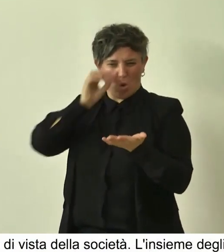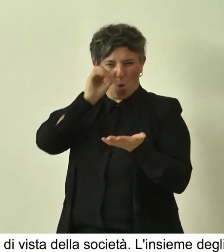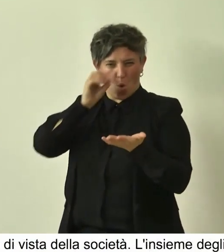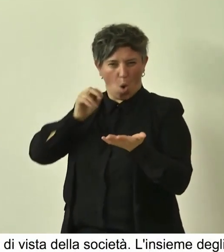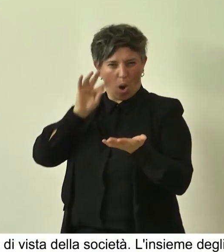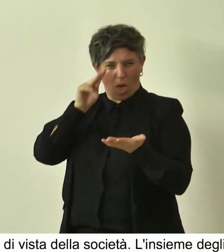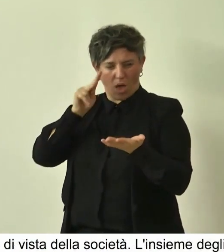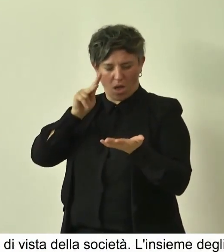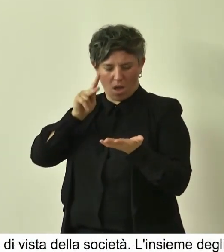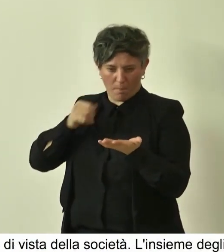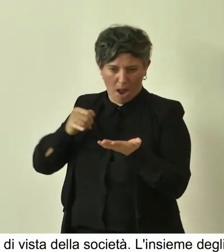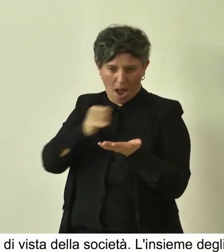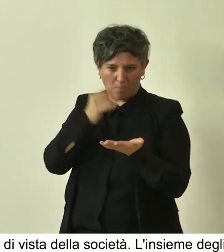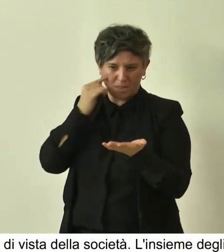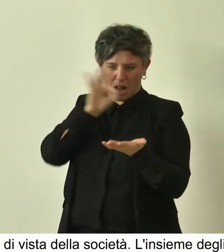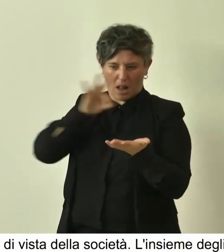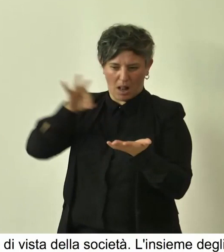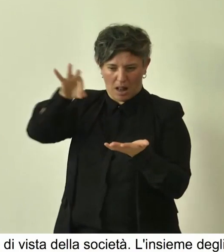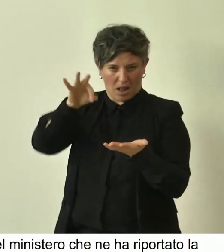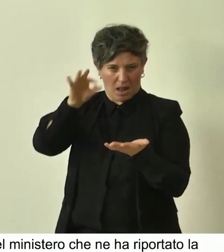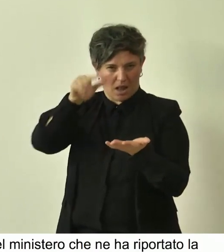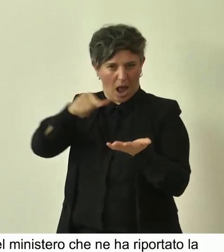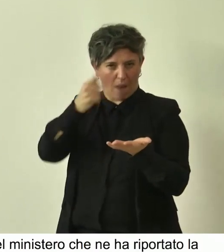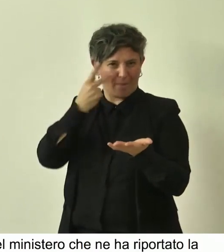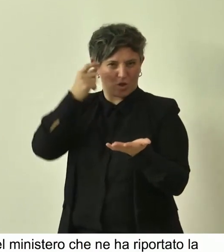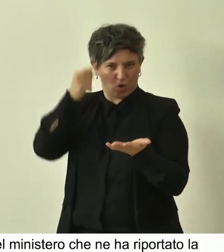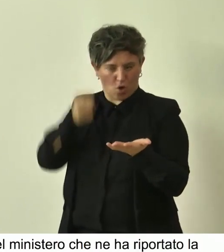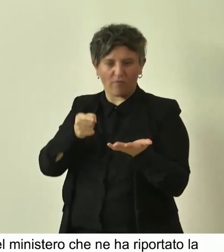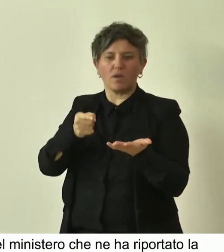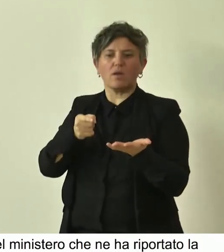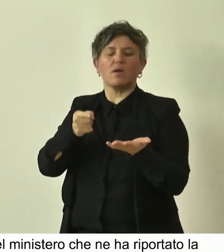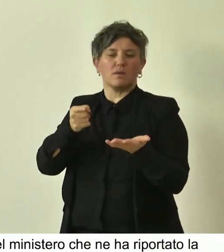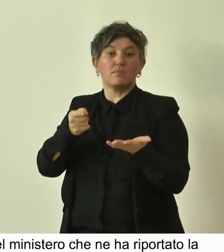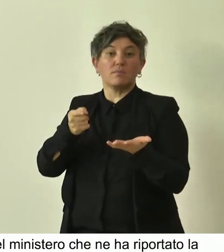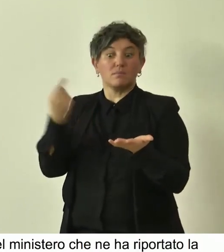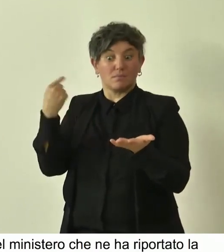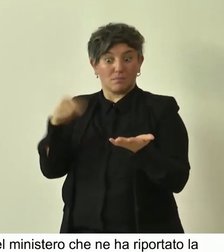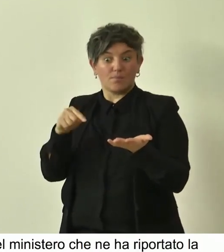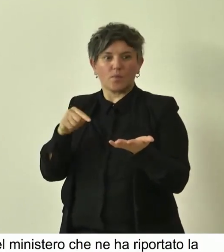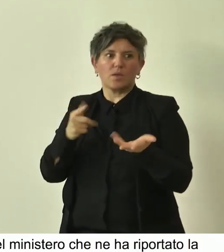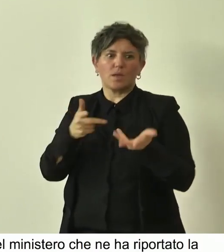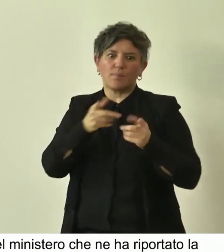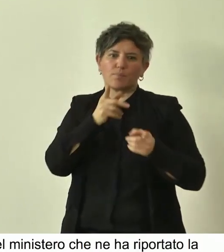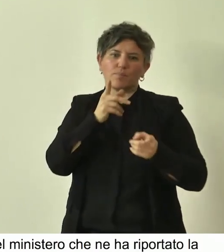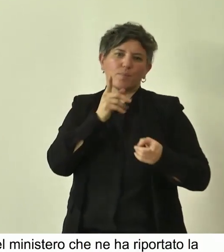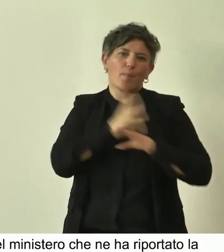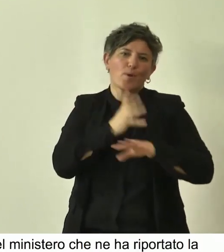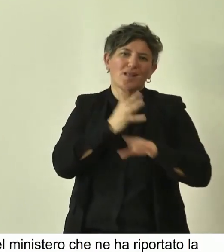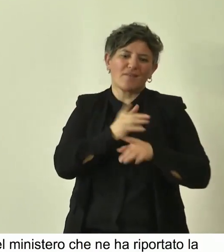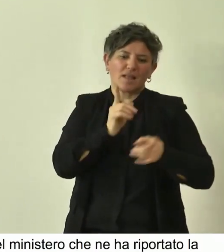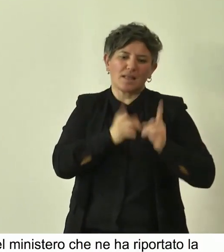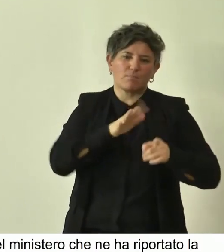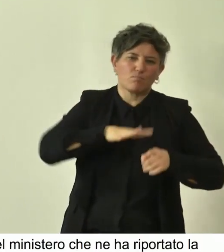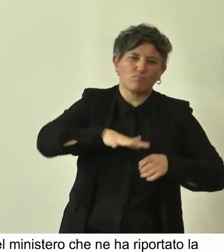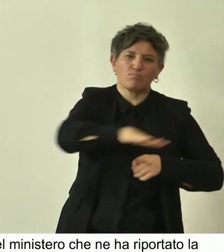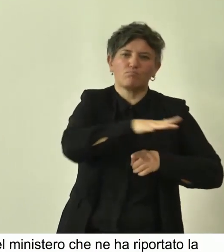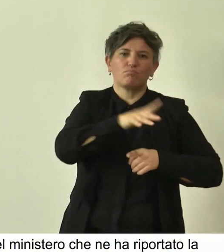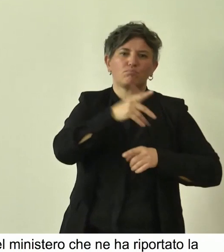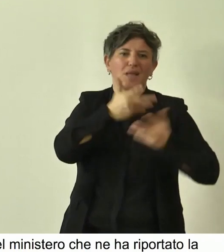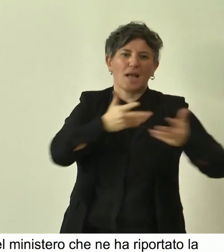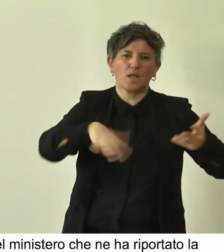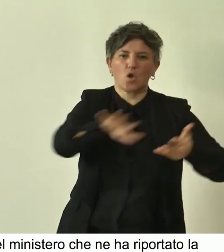è un elemento che consente le politiche territoriali di fare delle valutazioni a livello di scelte